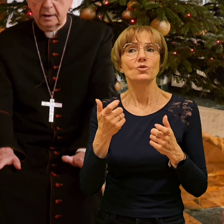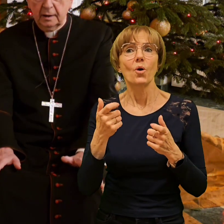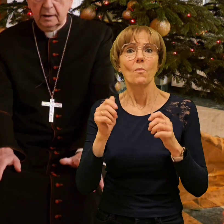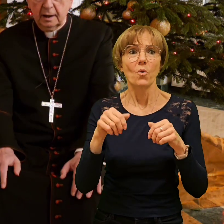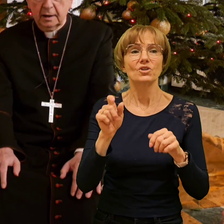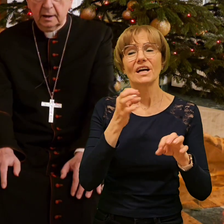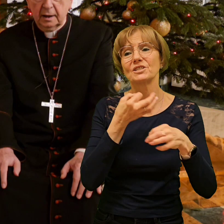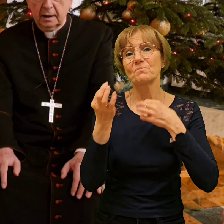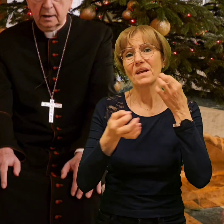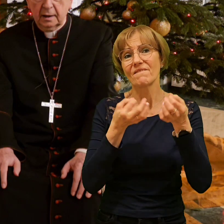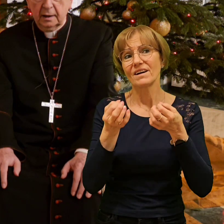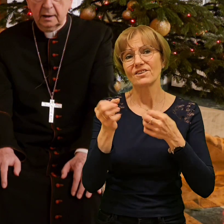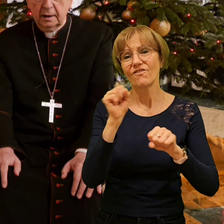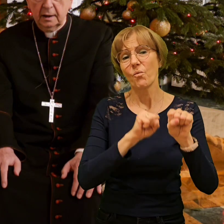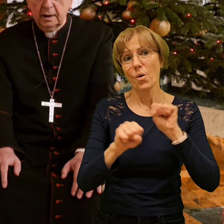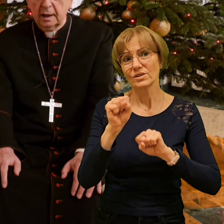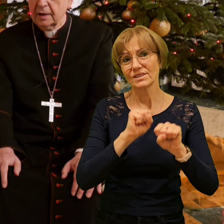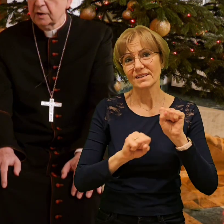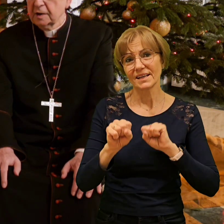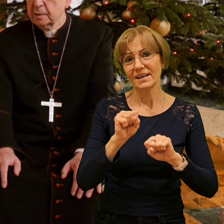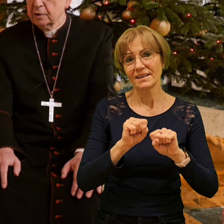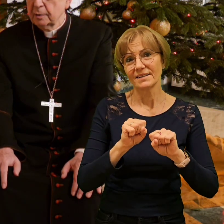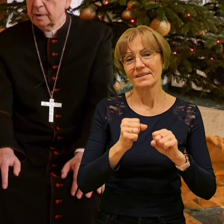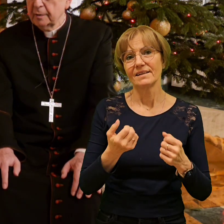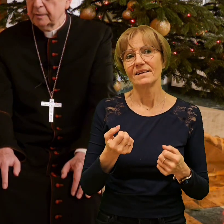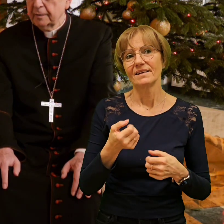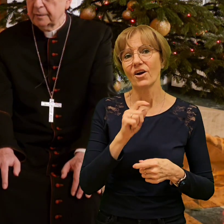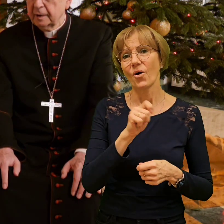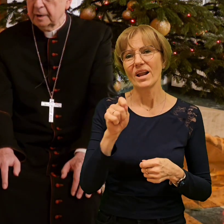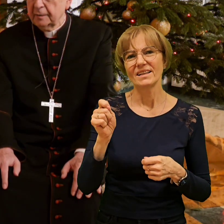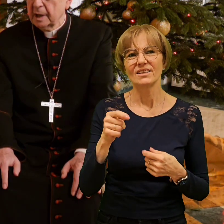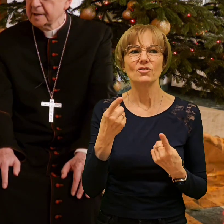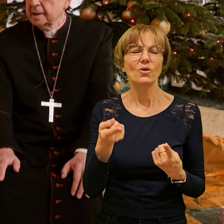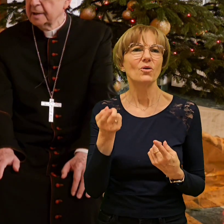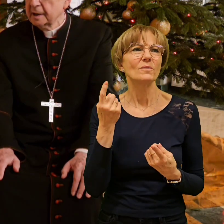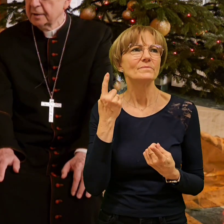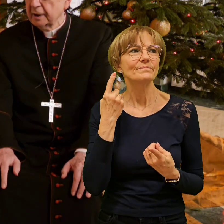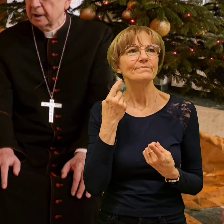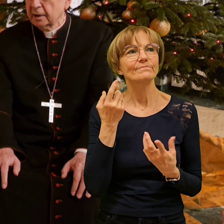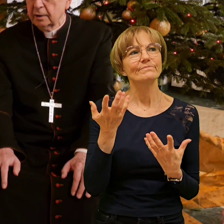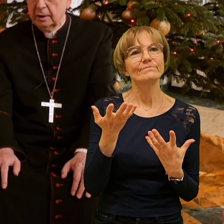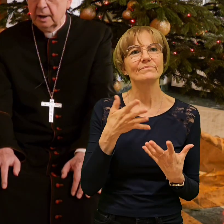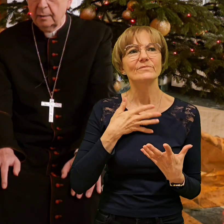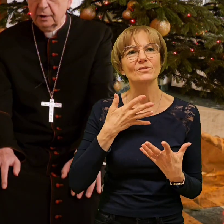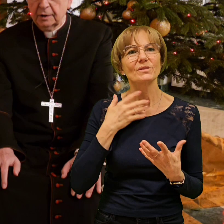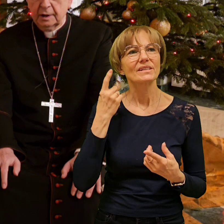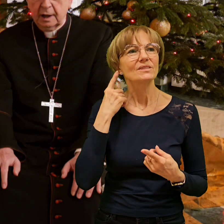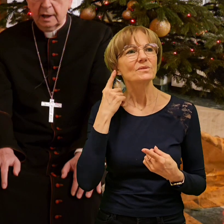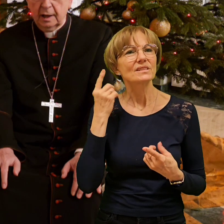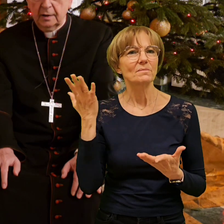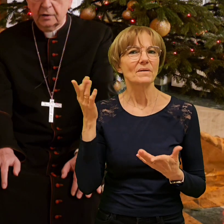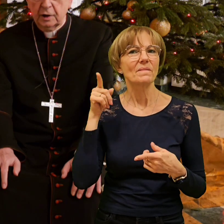takie jakie raczej słyszymy w Bazylice św. Piotra, aniżeli,